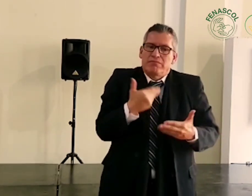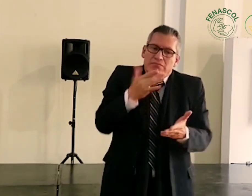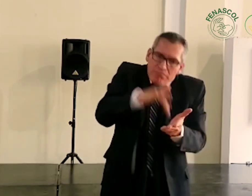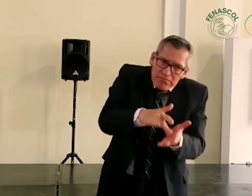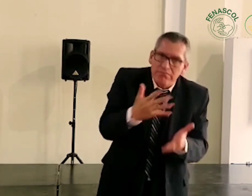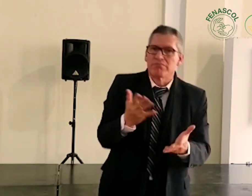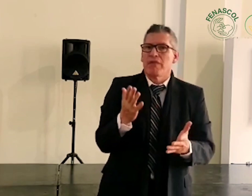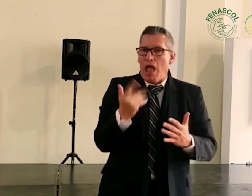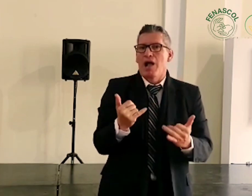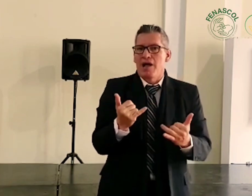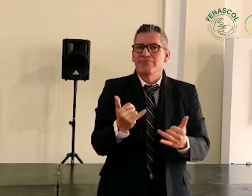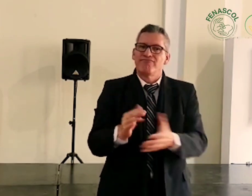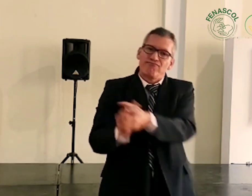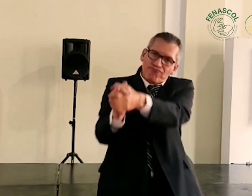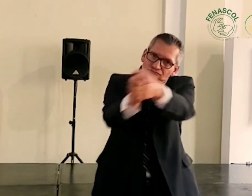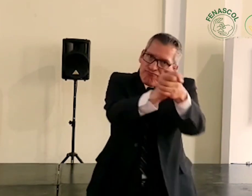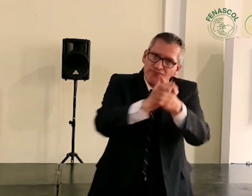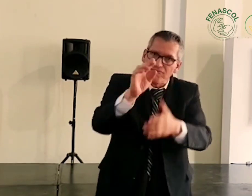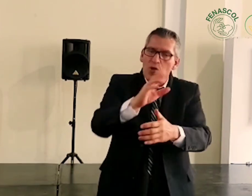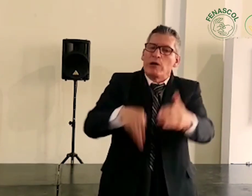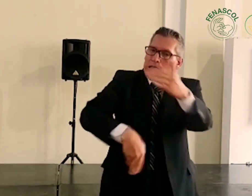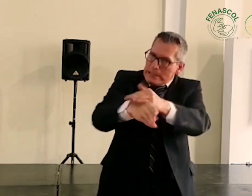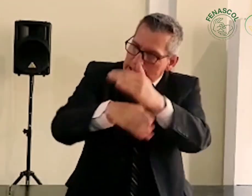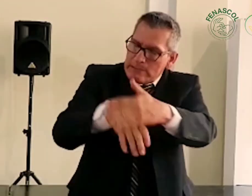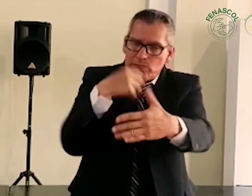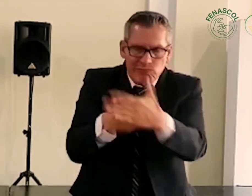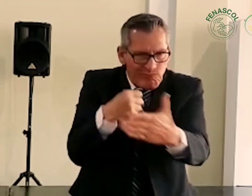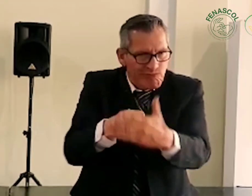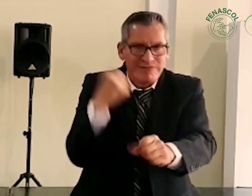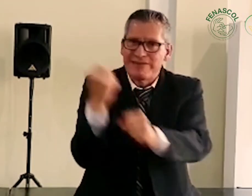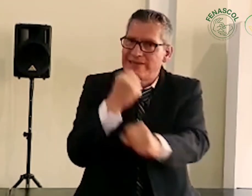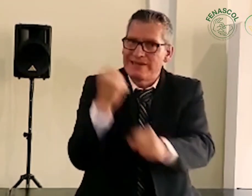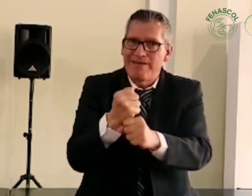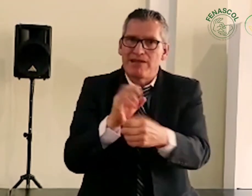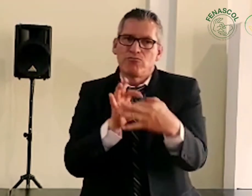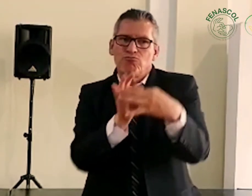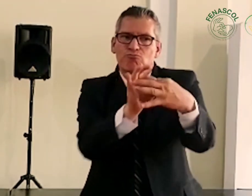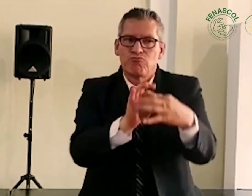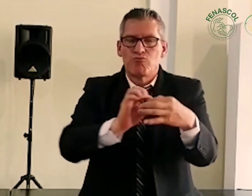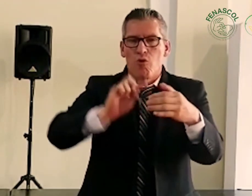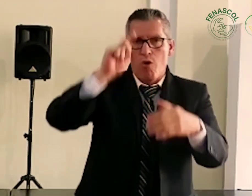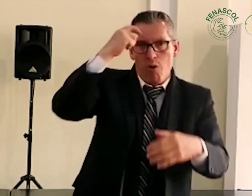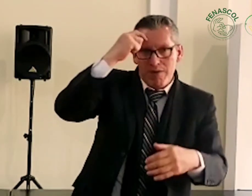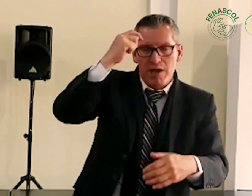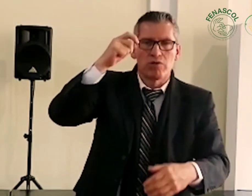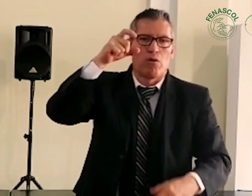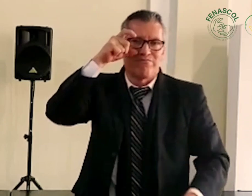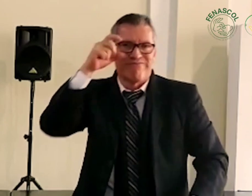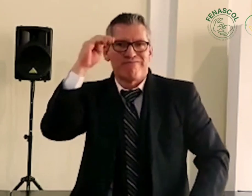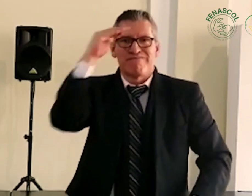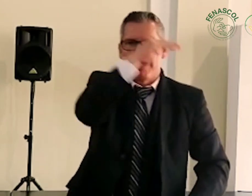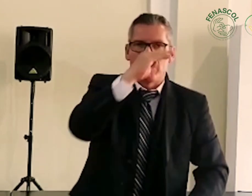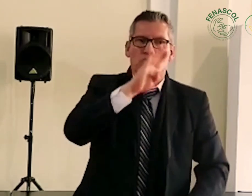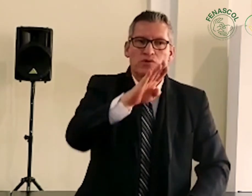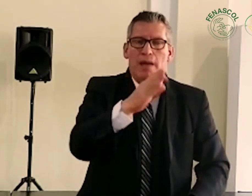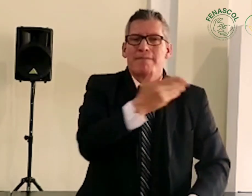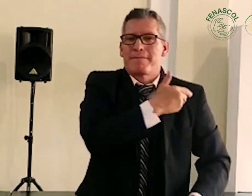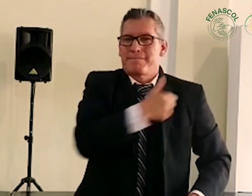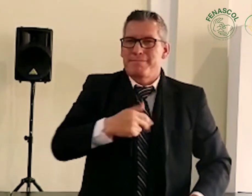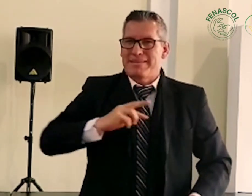ministerio. Y ese es el motivo por el que me encuentro acá. Un saludo para todos, esperemos sigamos trabajando de la mano con el presidente Gustavo Petro